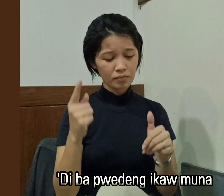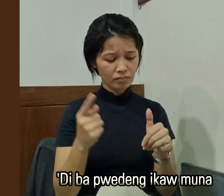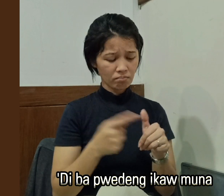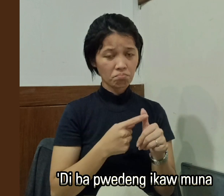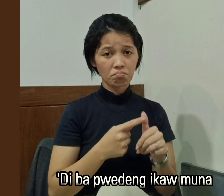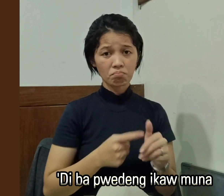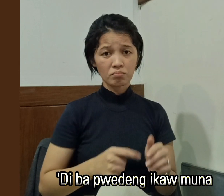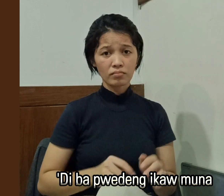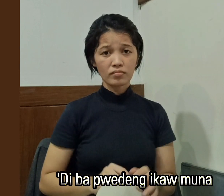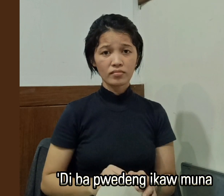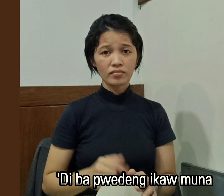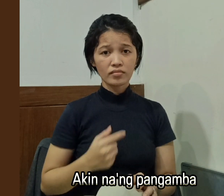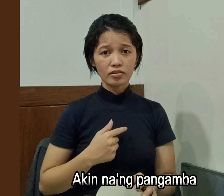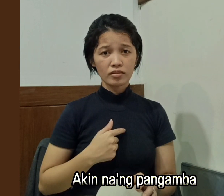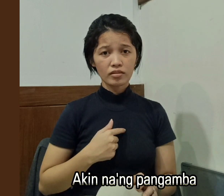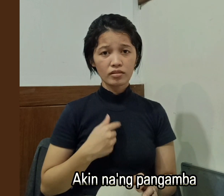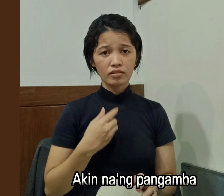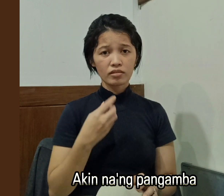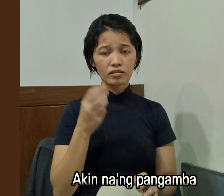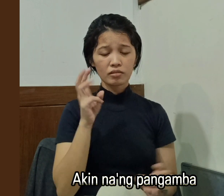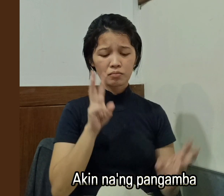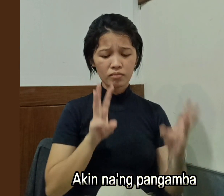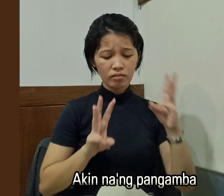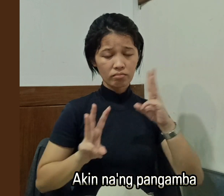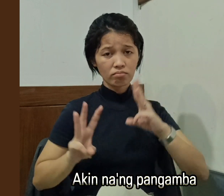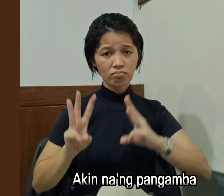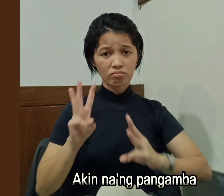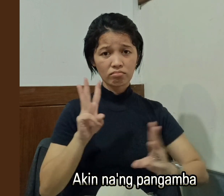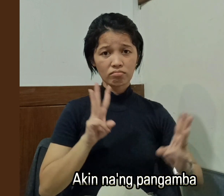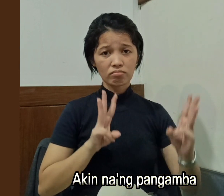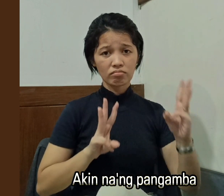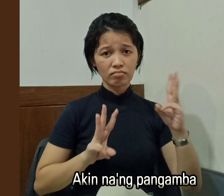ikaw muna Akin ang pangamba